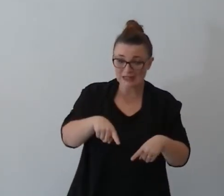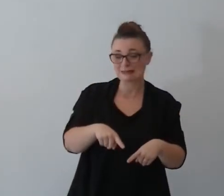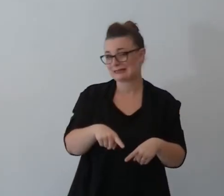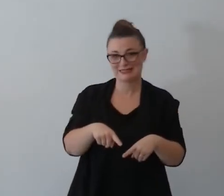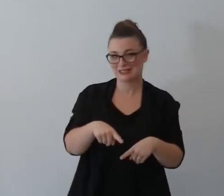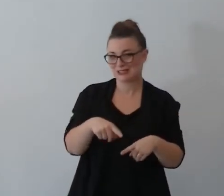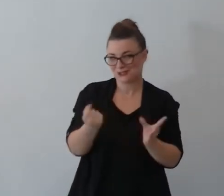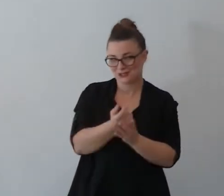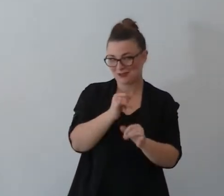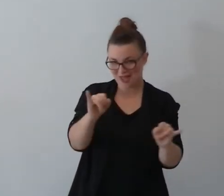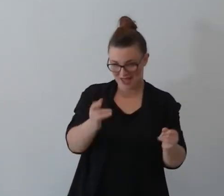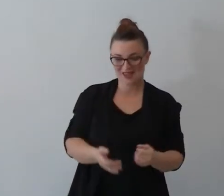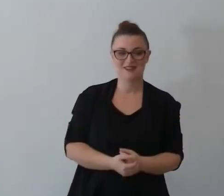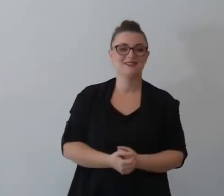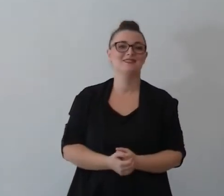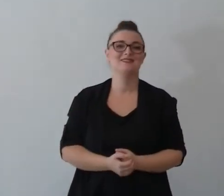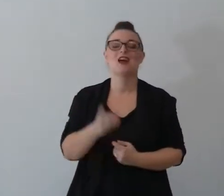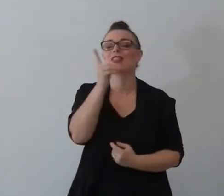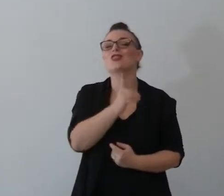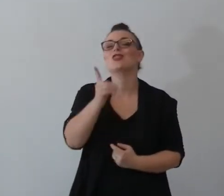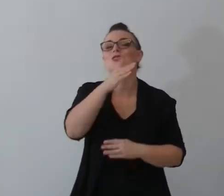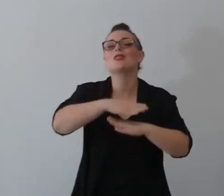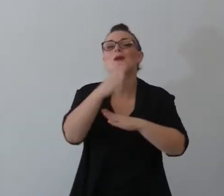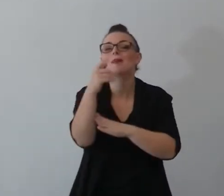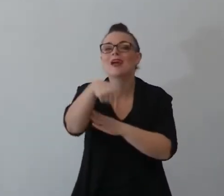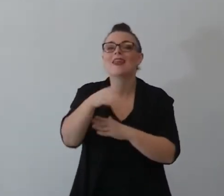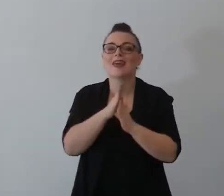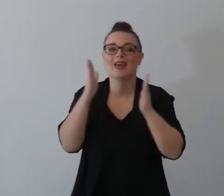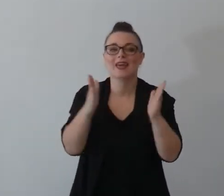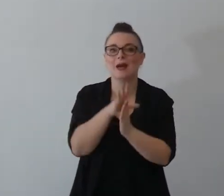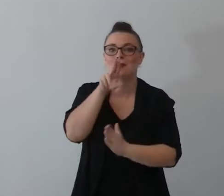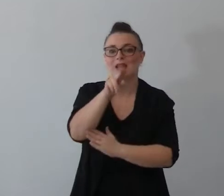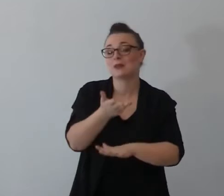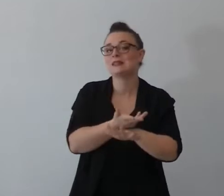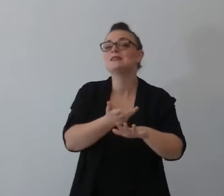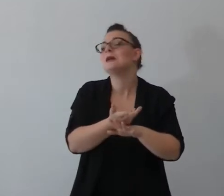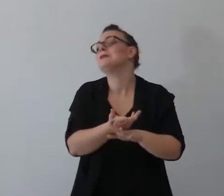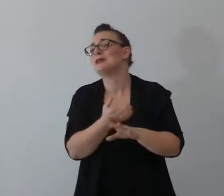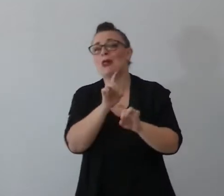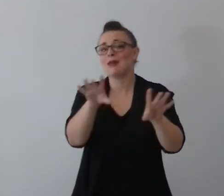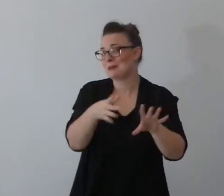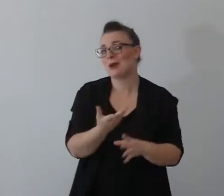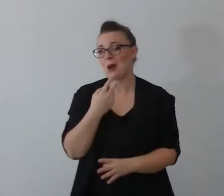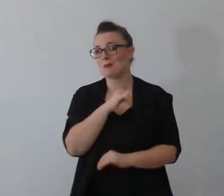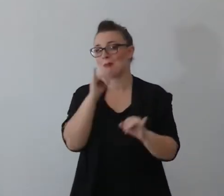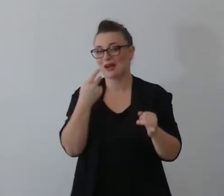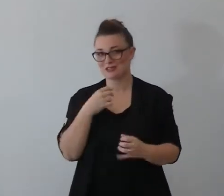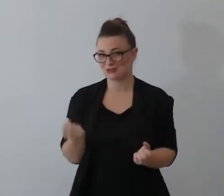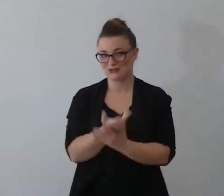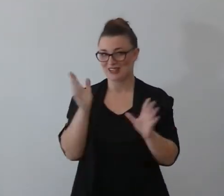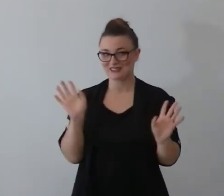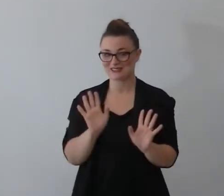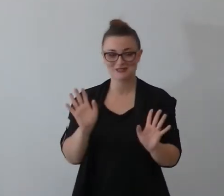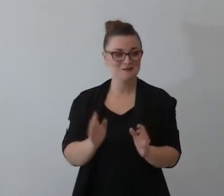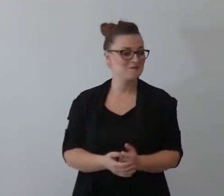la domenica mattina in chiesa però chiaramente la Bibbia è un libro onesto che ci mostra quello che c'è